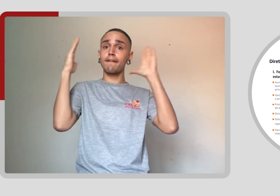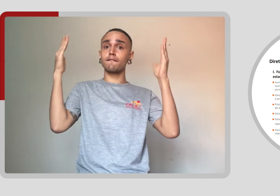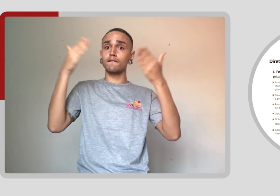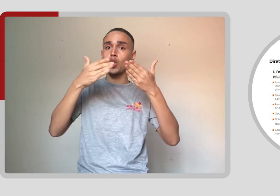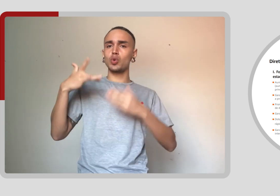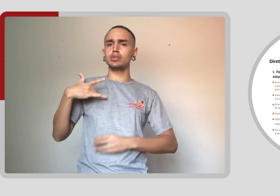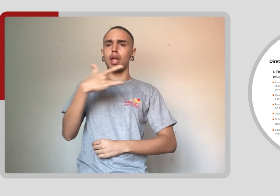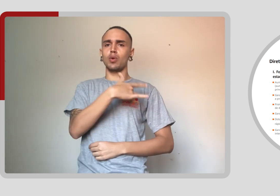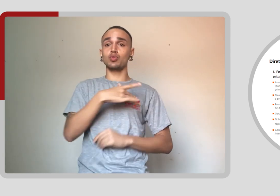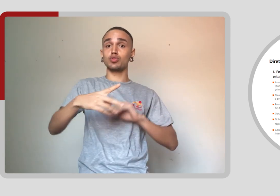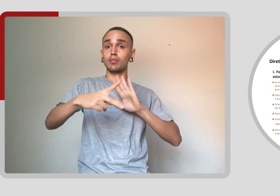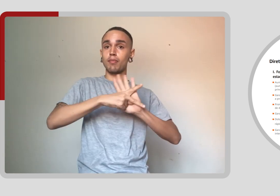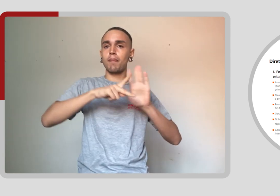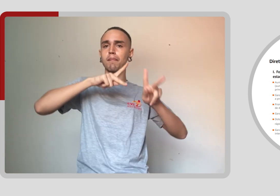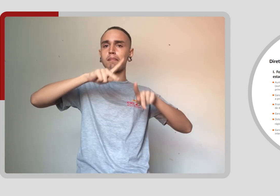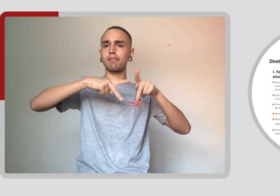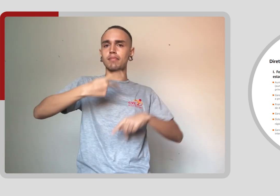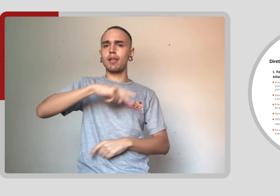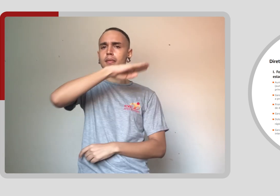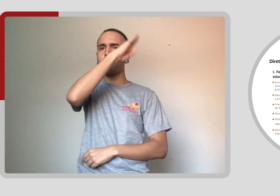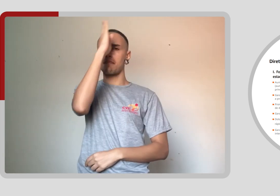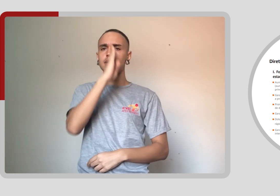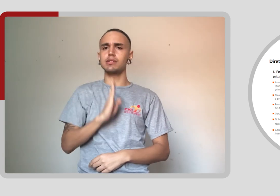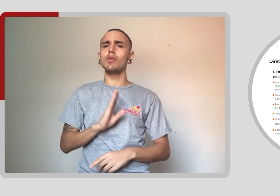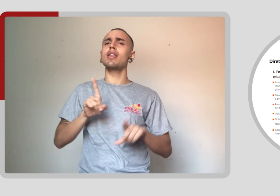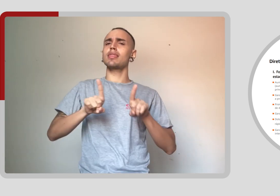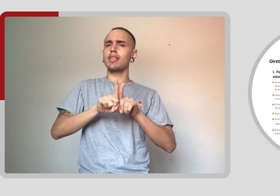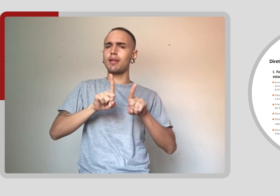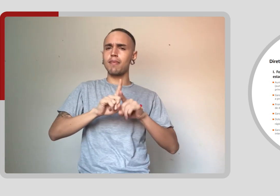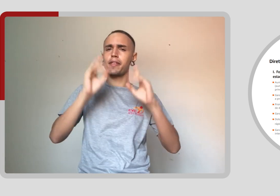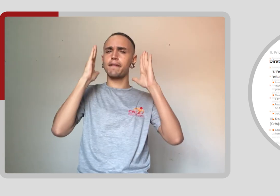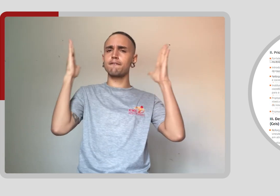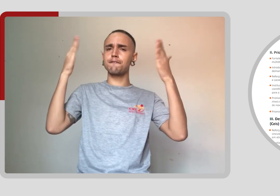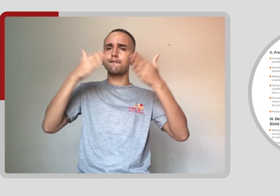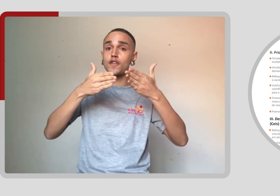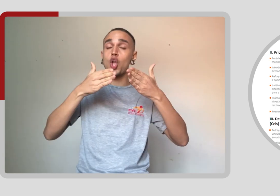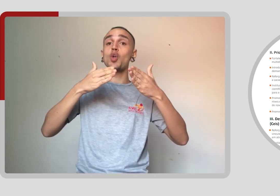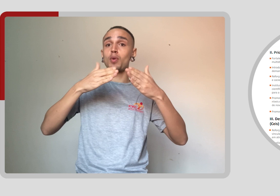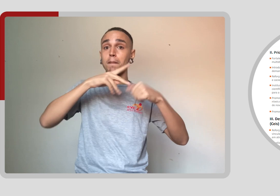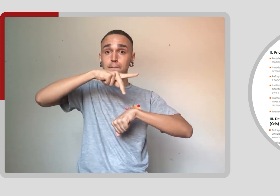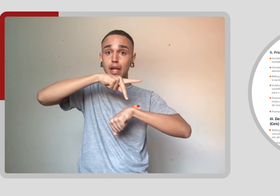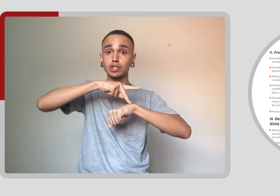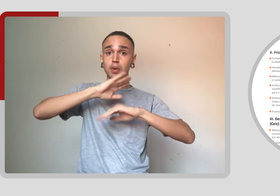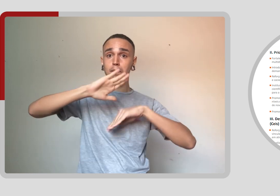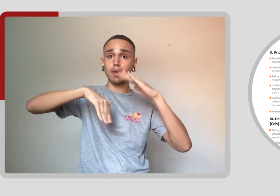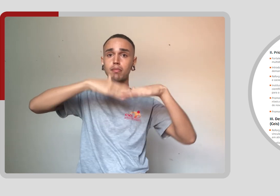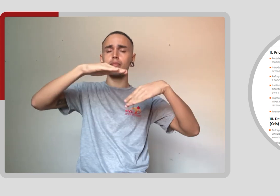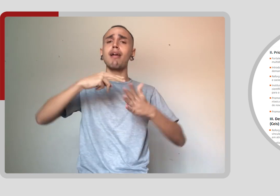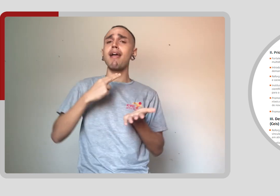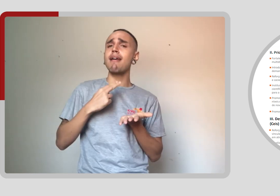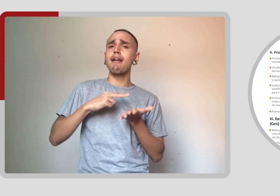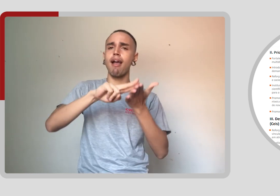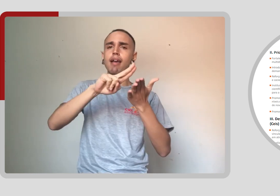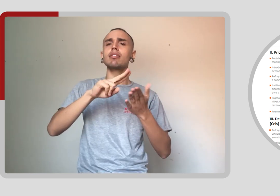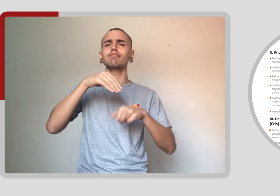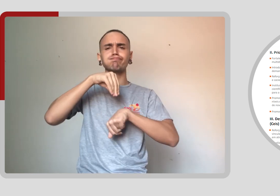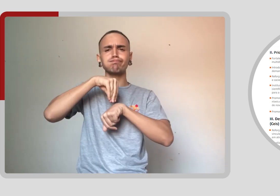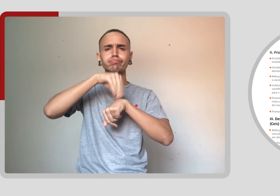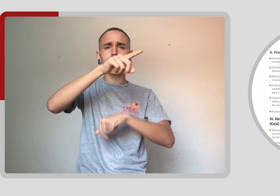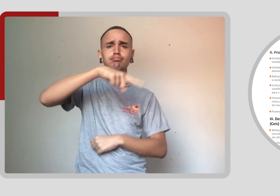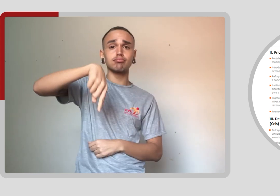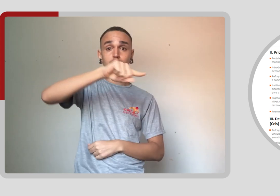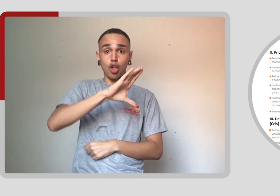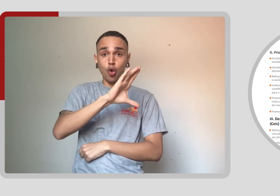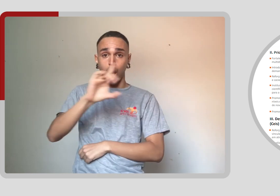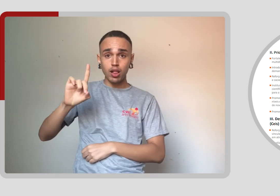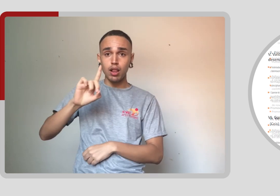para campos diretamente relacionados à saúde dos brasileiros e ao desenvolvimento do país. A